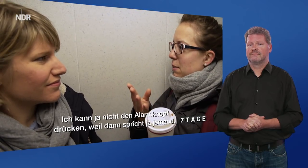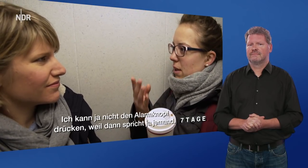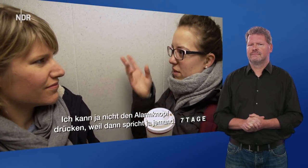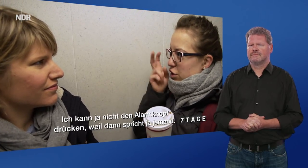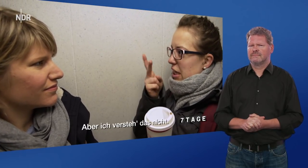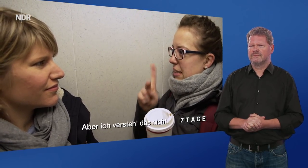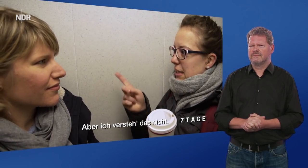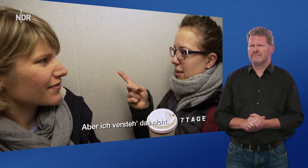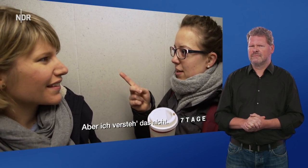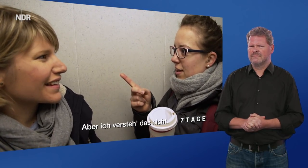nicht. Aber ich versteh das nicht.